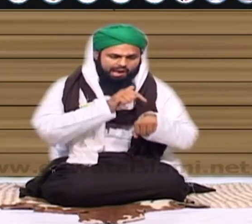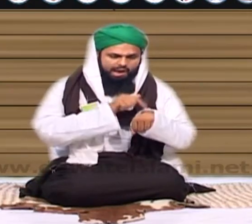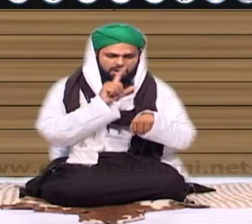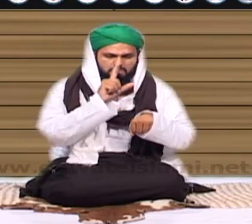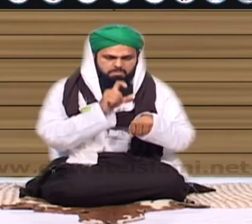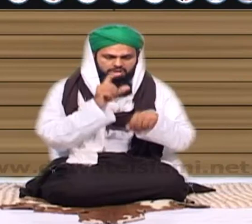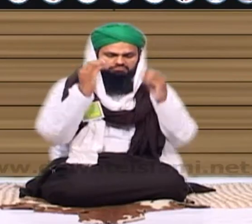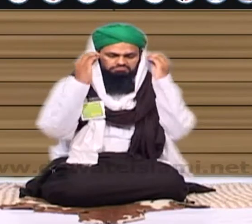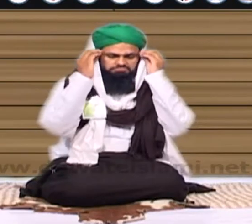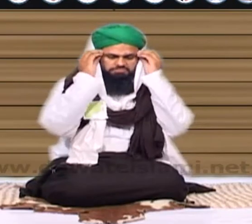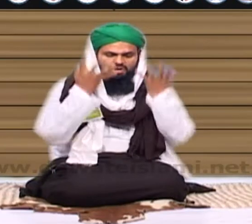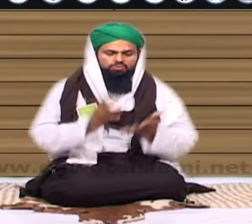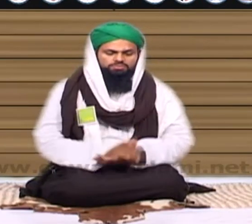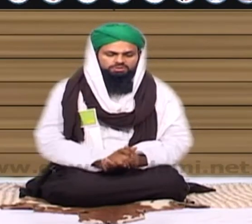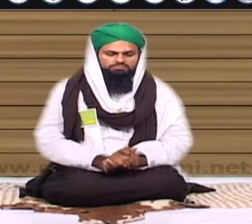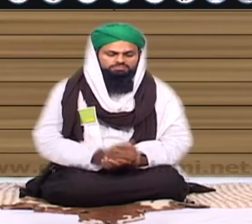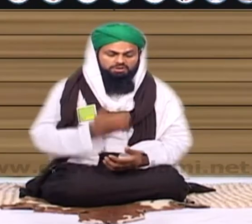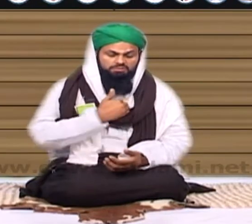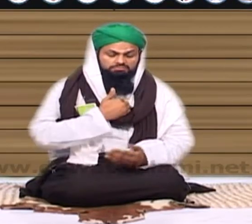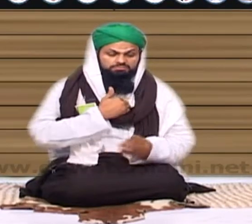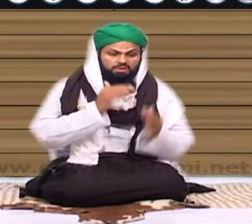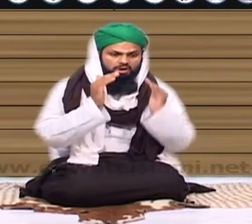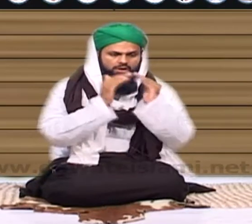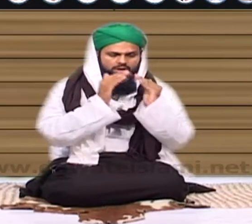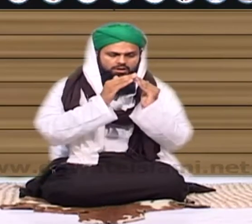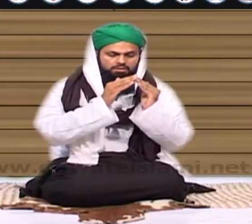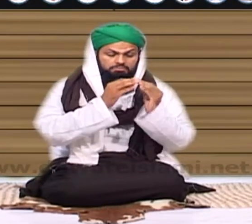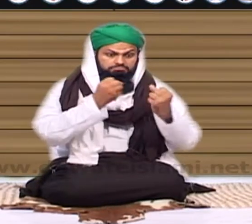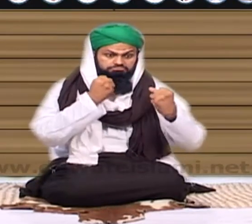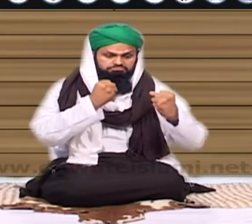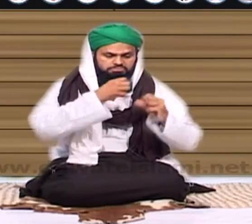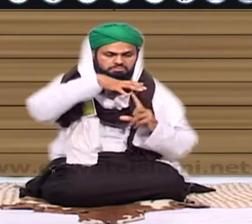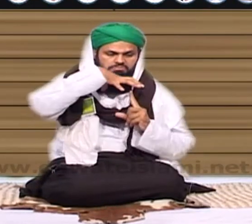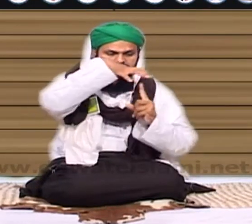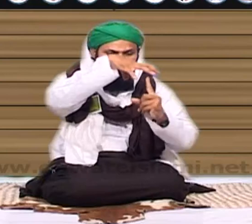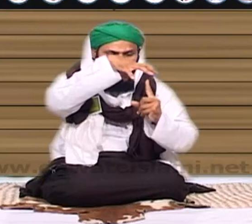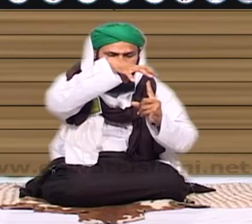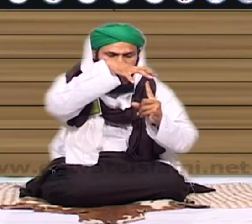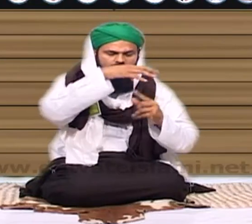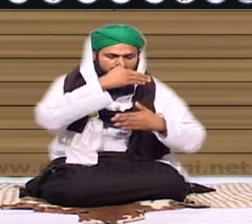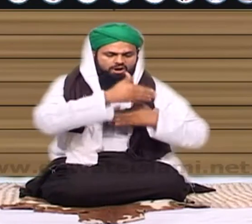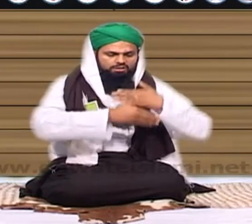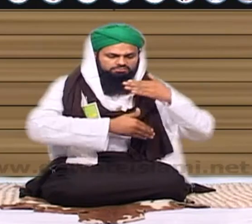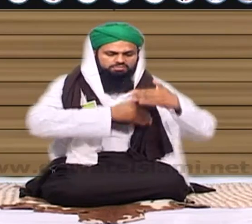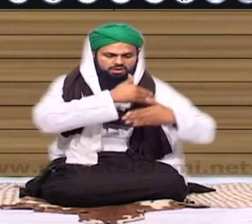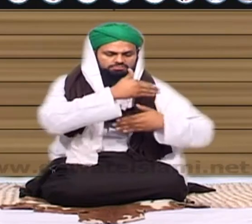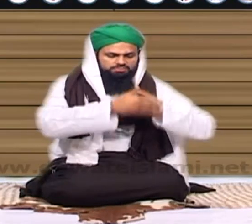پل کی خبر سو برس کا سامان کو سجار رکھا بڑے مضبوط مکانات تعمیر کر رکھے